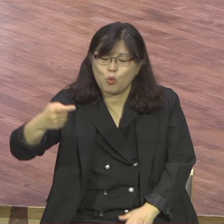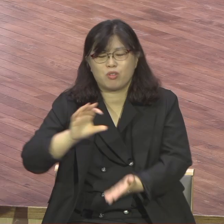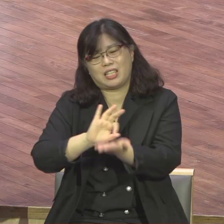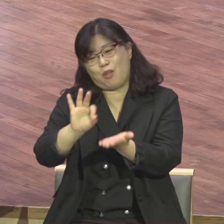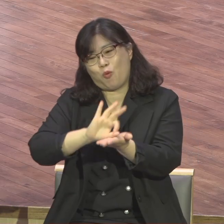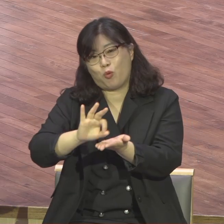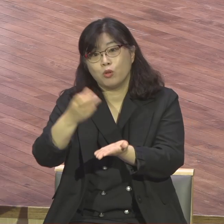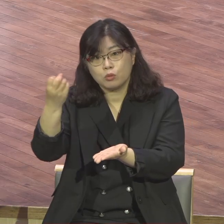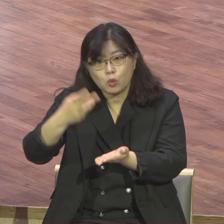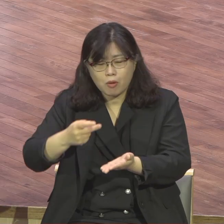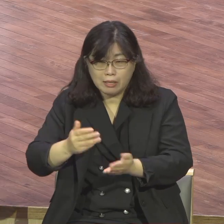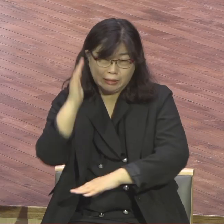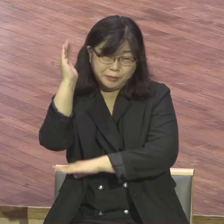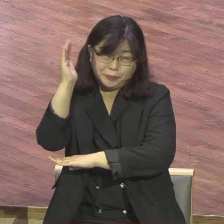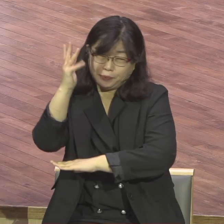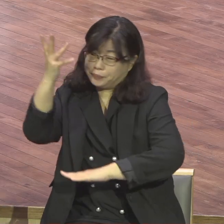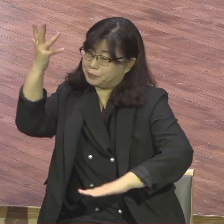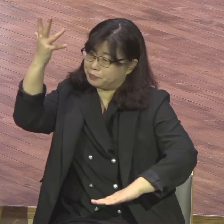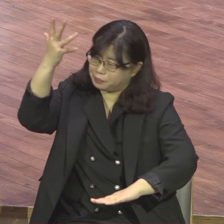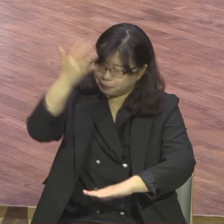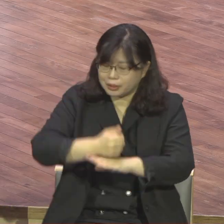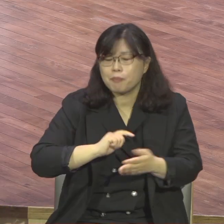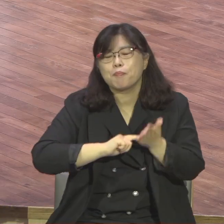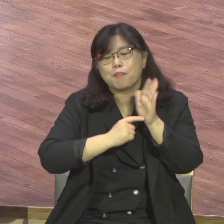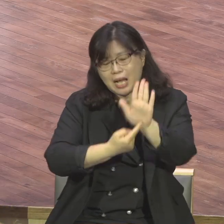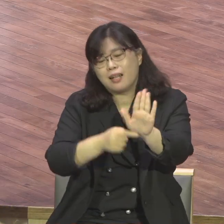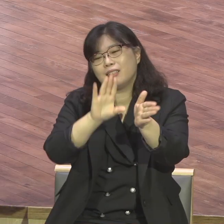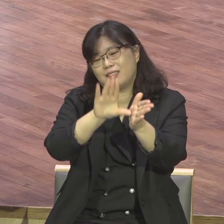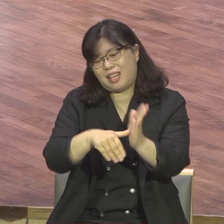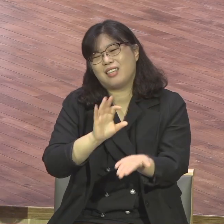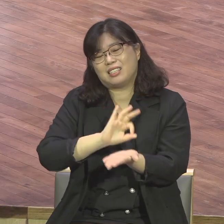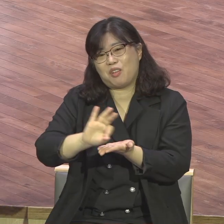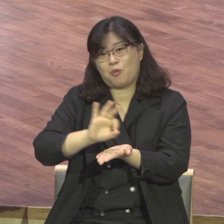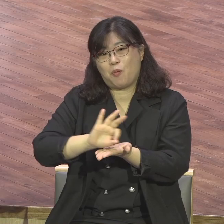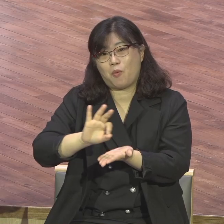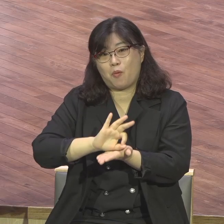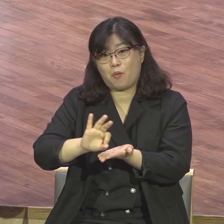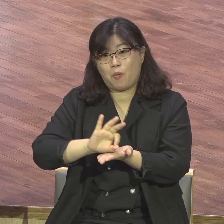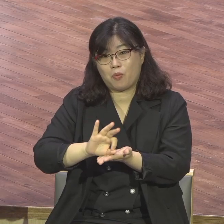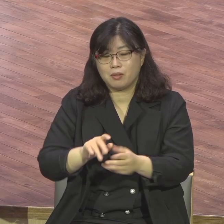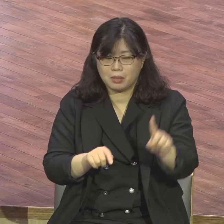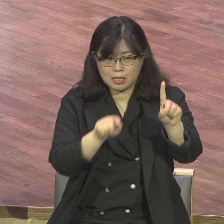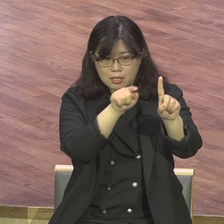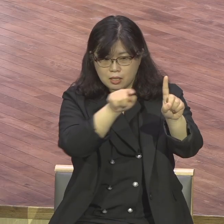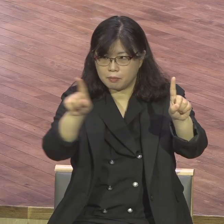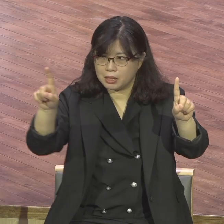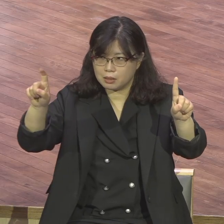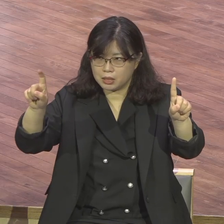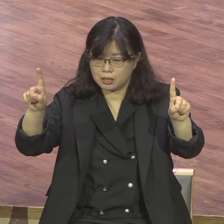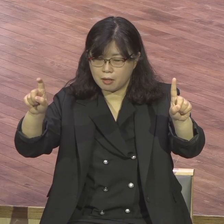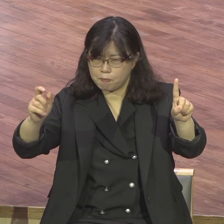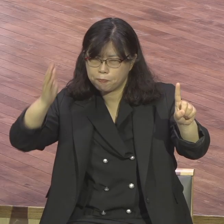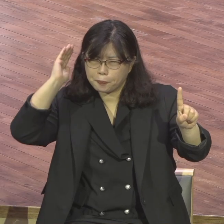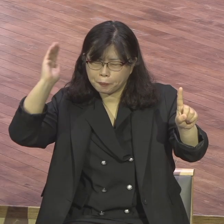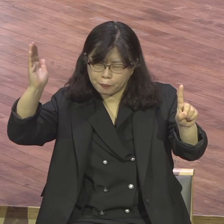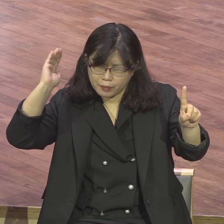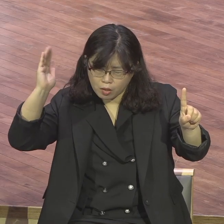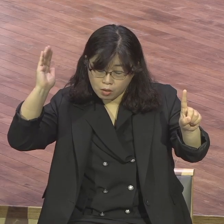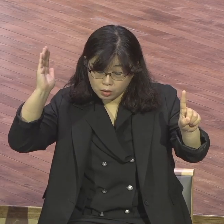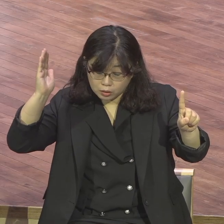1장에서부터 11장까지 말씀을 다 받고 있기 때문에 중요합니다 아주 중요합니다 로마서